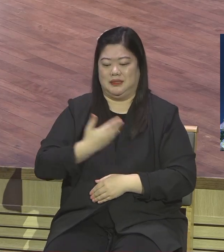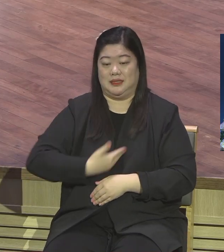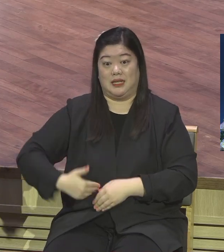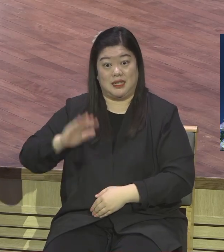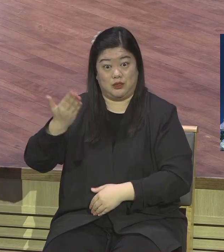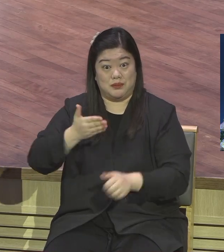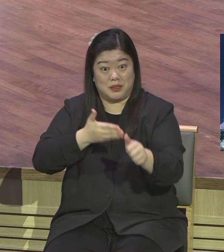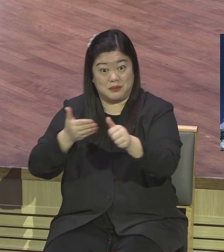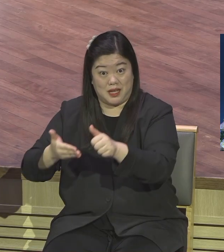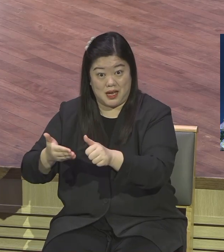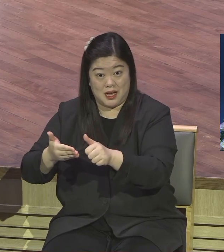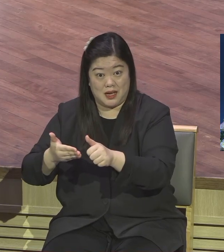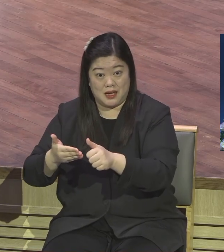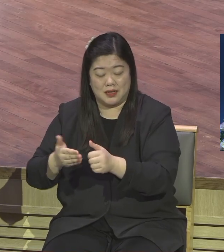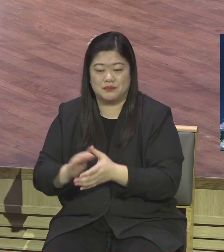기도하겠습니다 합심해서 우리 한 1분 동안 기도하겠습니다